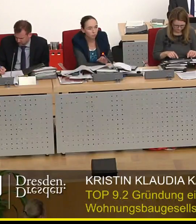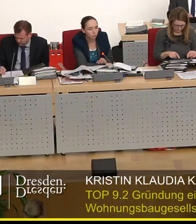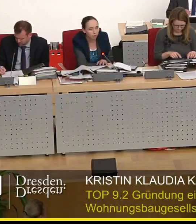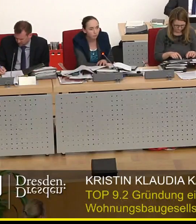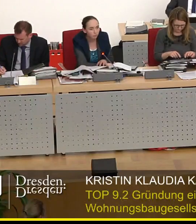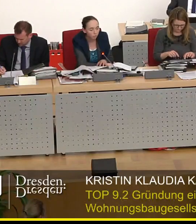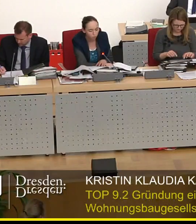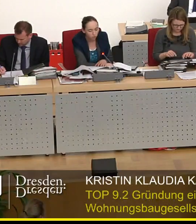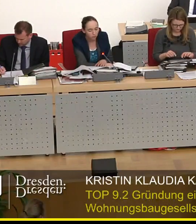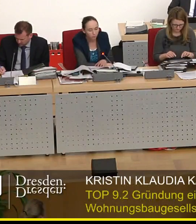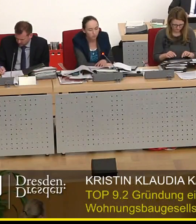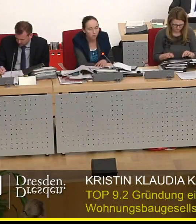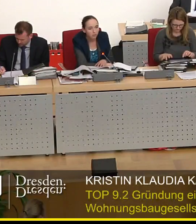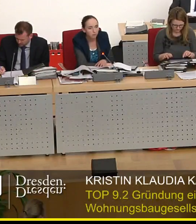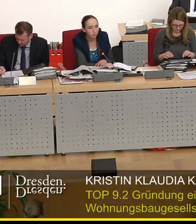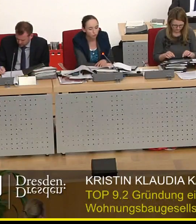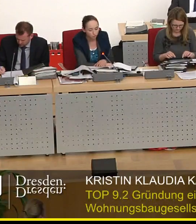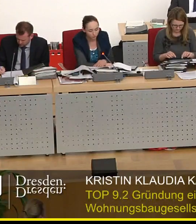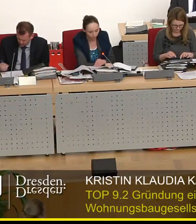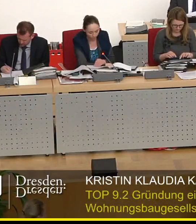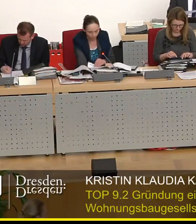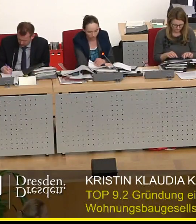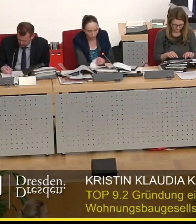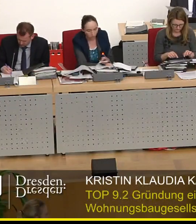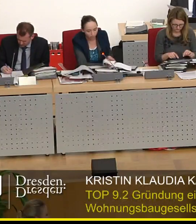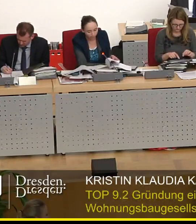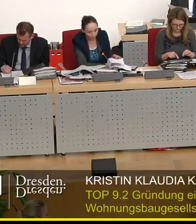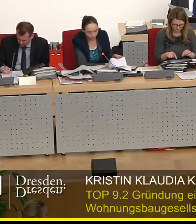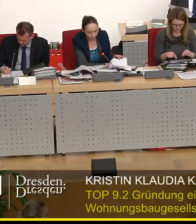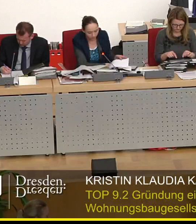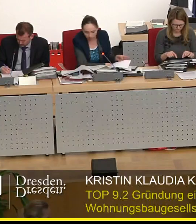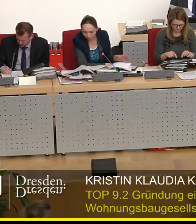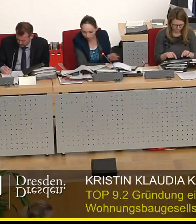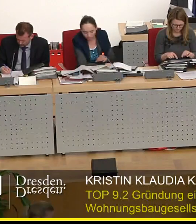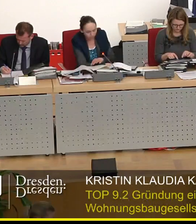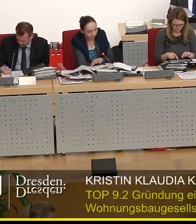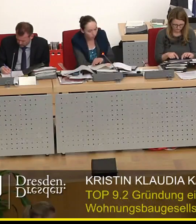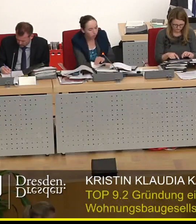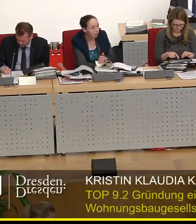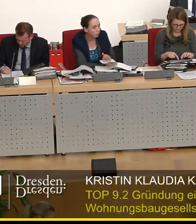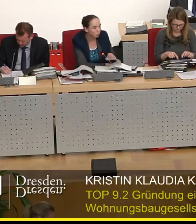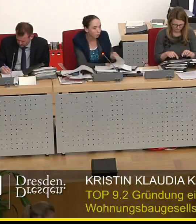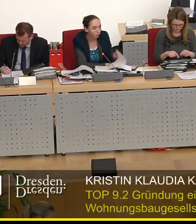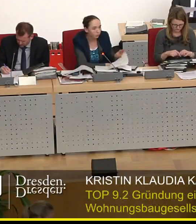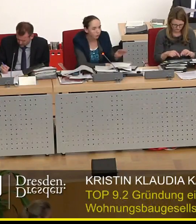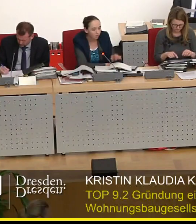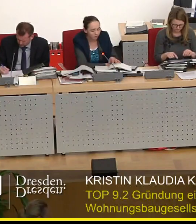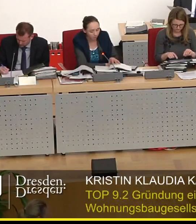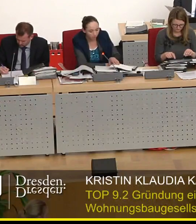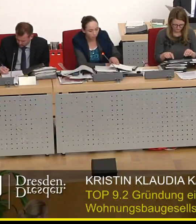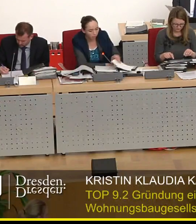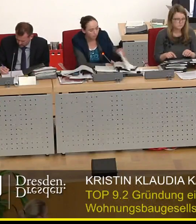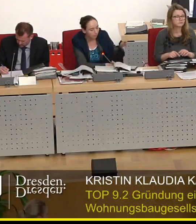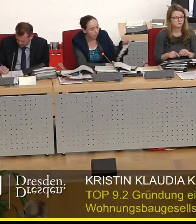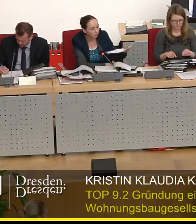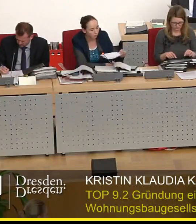neu zu gründenden Wohnungsunternehmens bestimmen. Soweit erst einmal meinerseits zur Einbringung der Vorlage